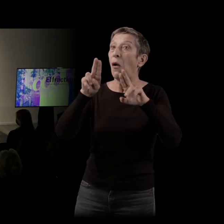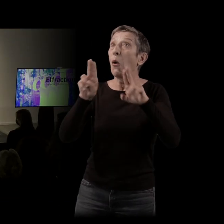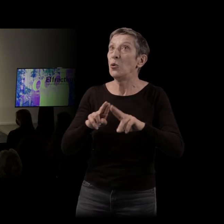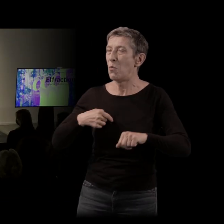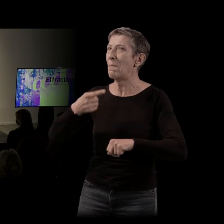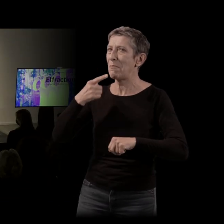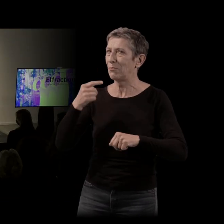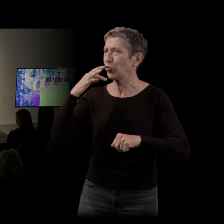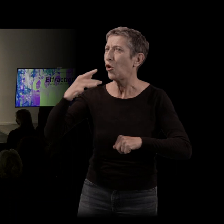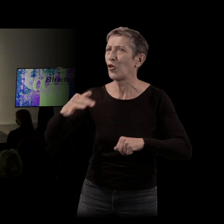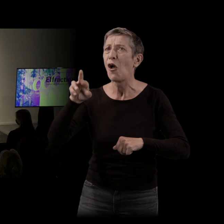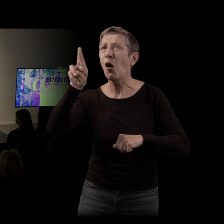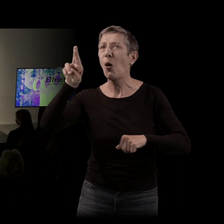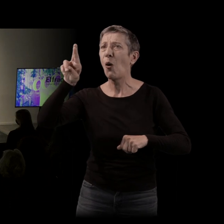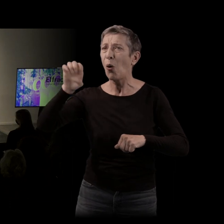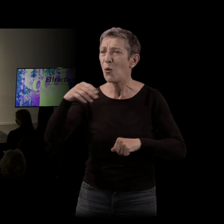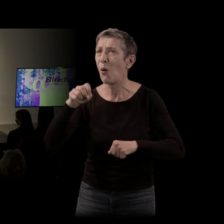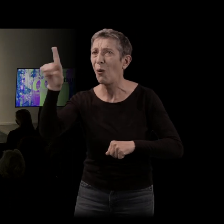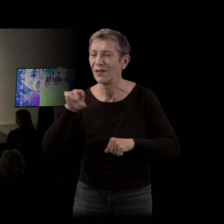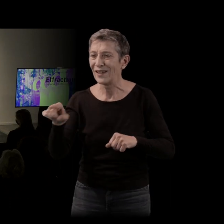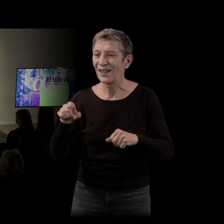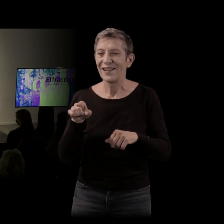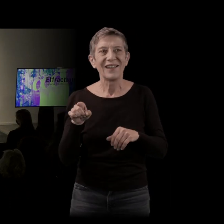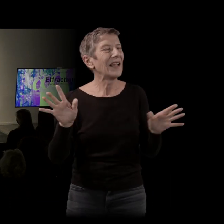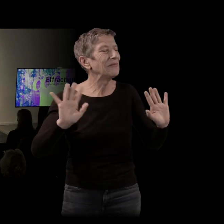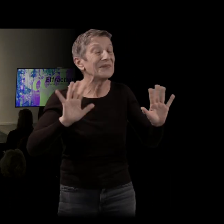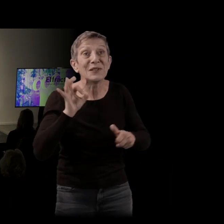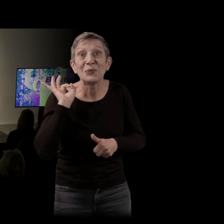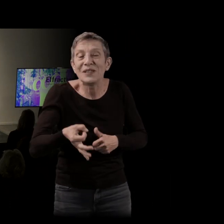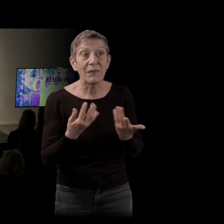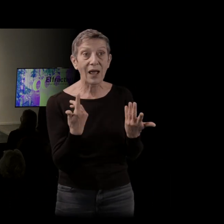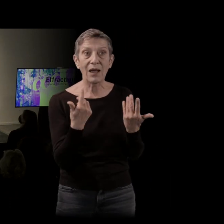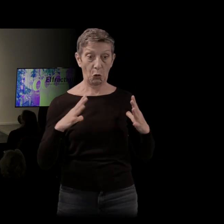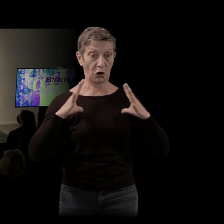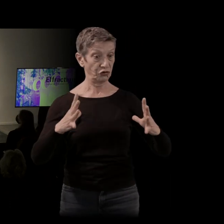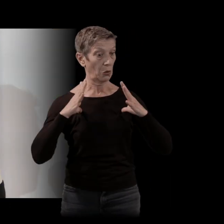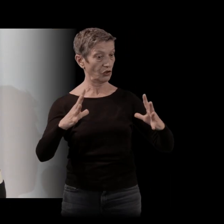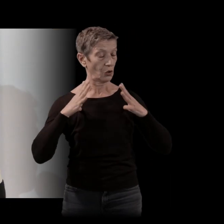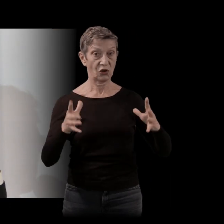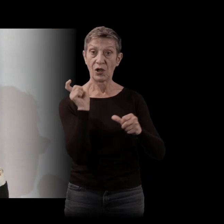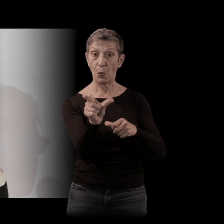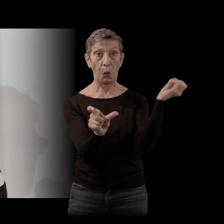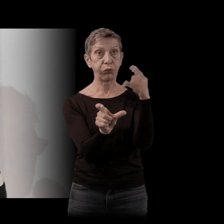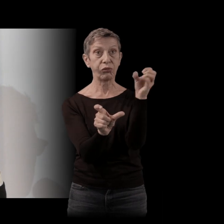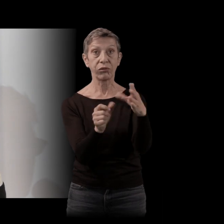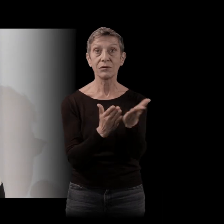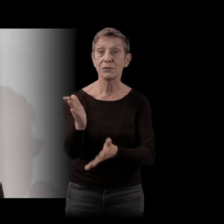ça n'arrête. Vous voyez, quand un mot est phagocyté à ce point-là, c'est drôle, j'entendais récemment à la radio